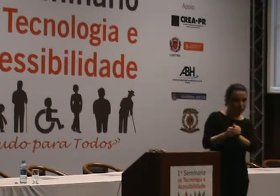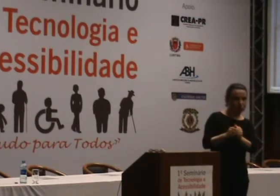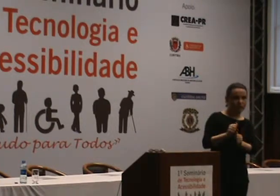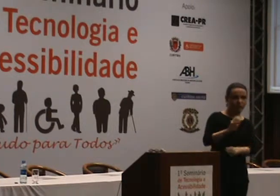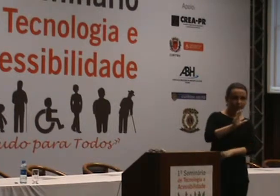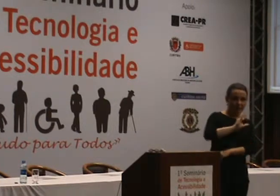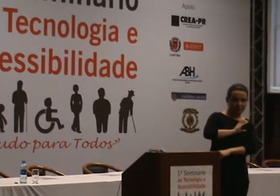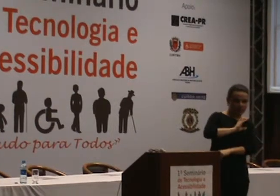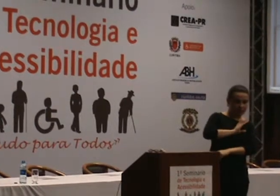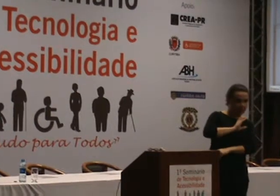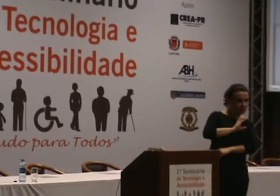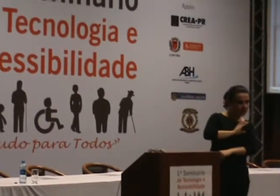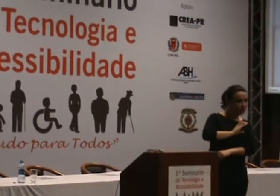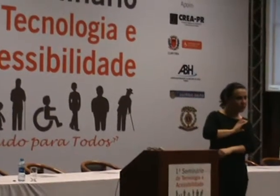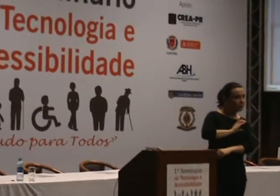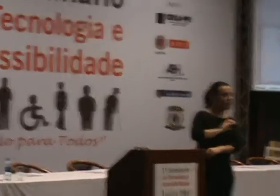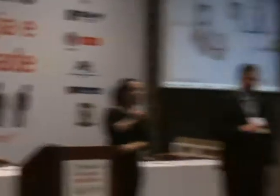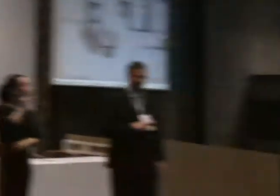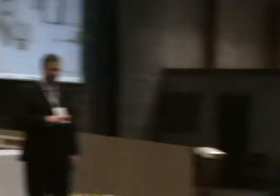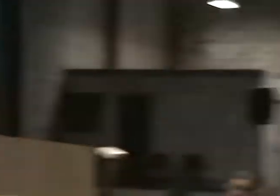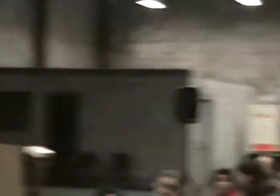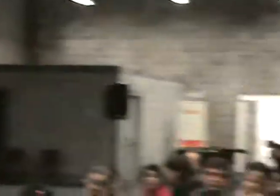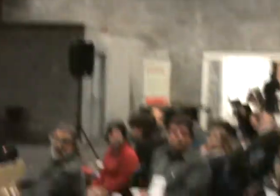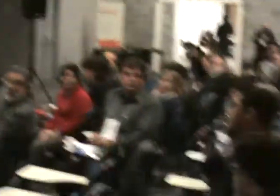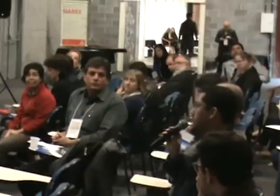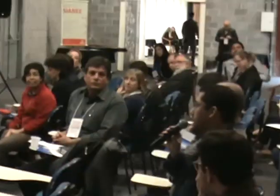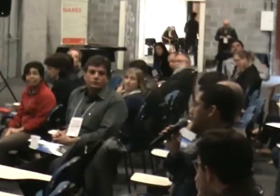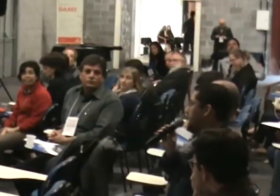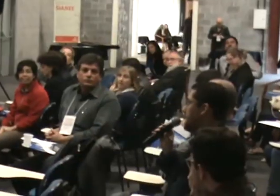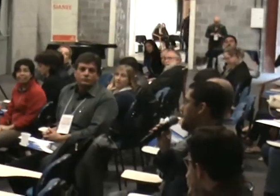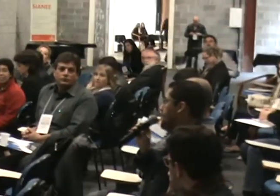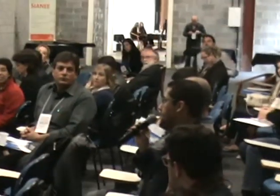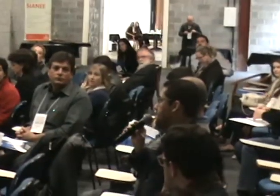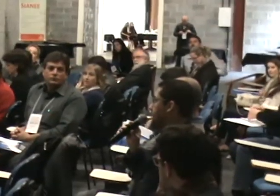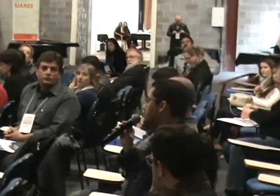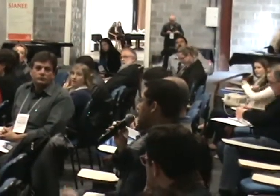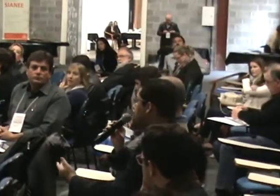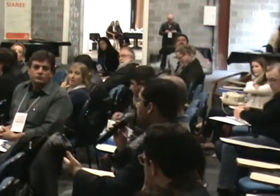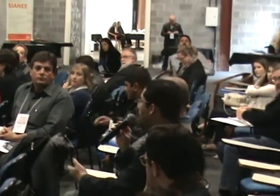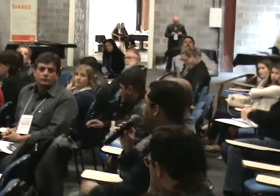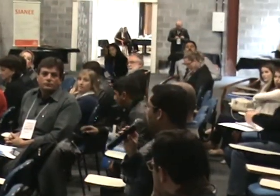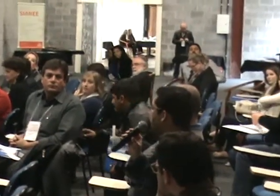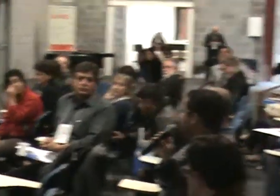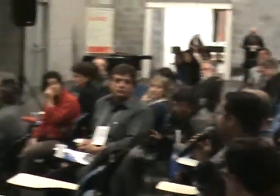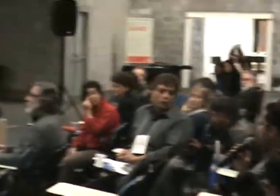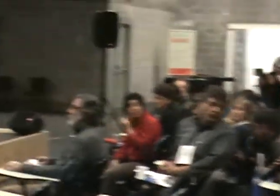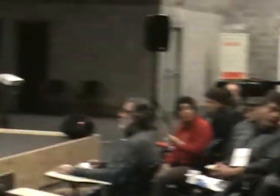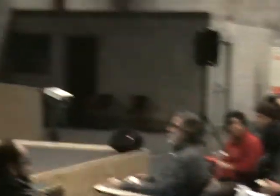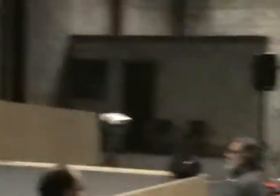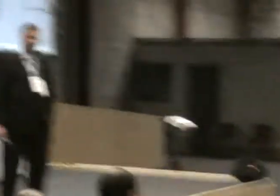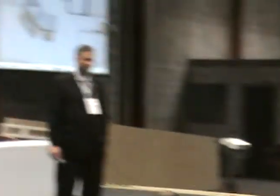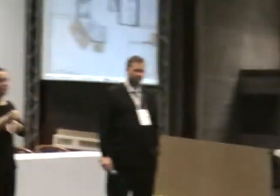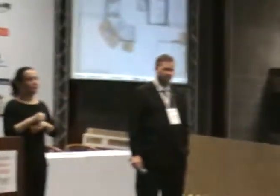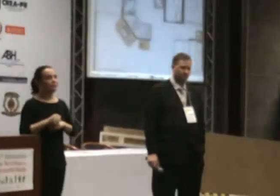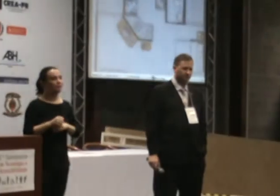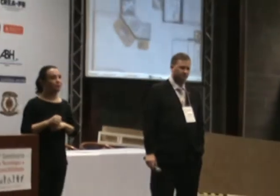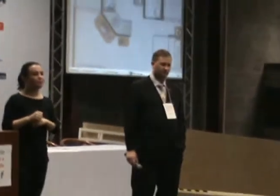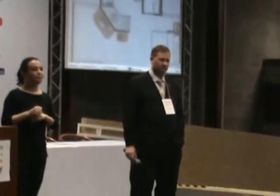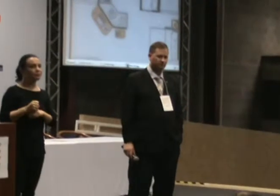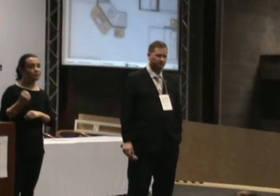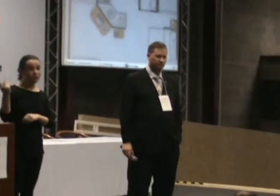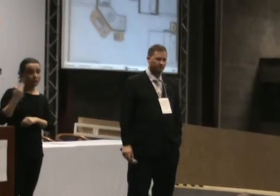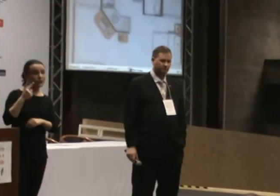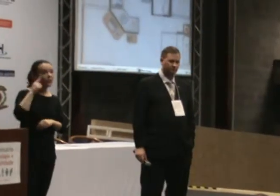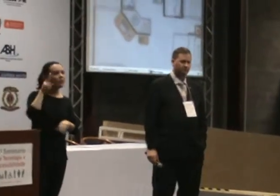trabalhamos aqui em tecnologia, trabalhamos desenvolvendo software e eu tive a oportunidade de conhecer o universo dos